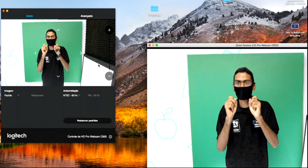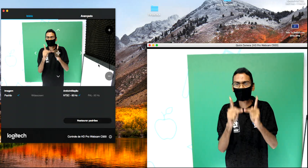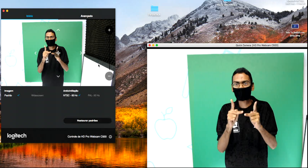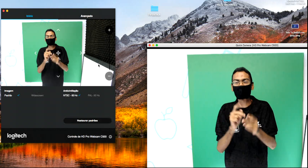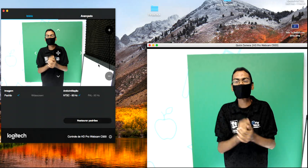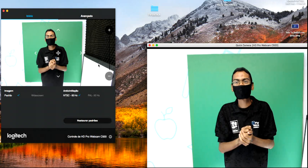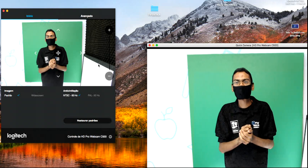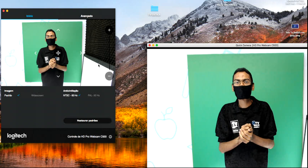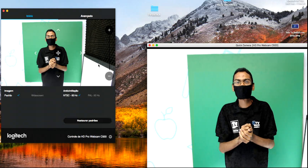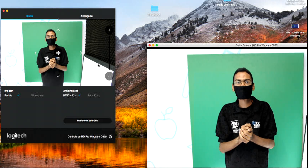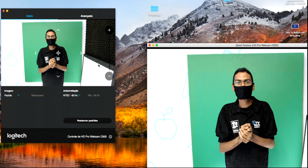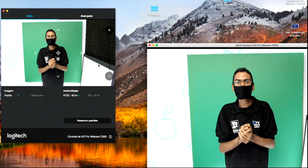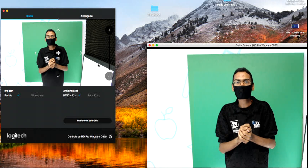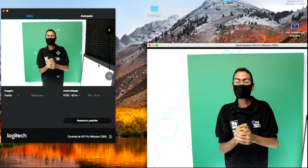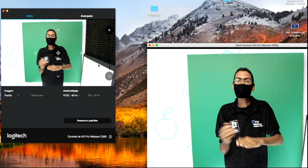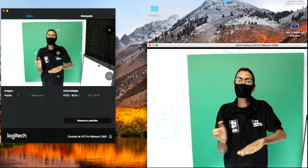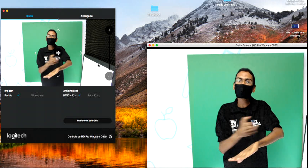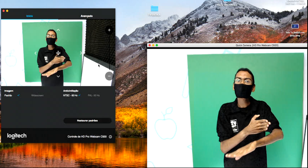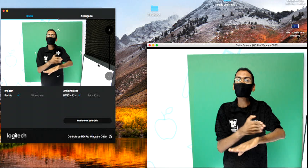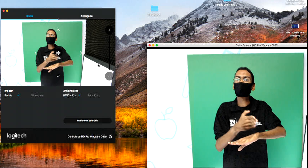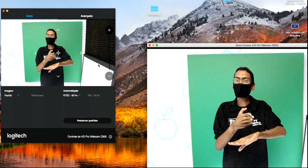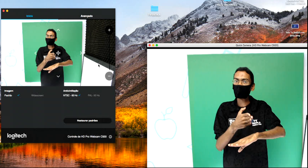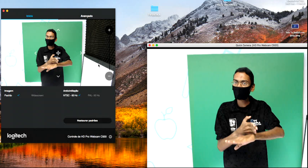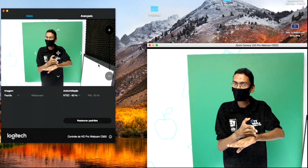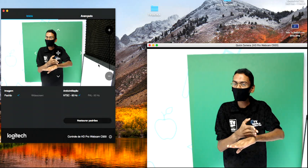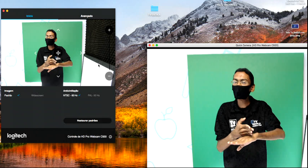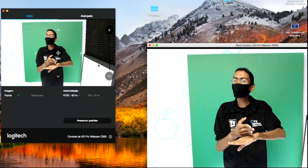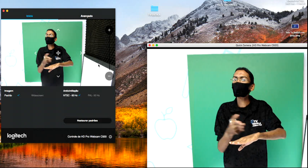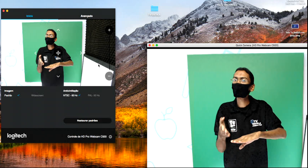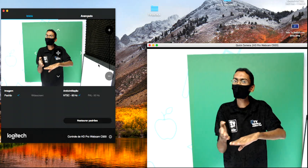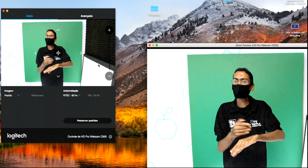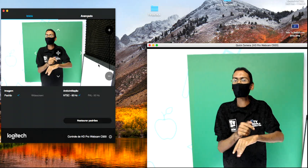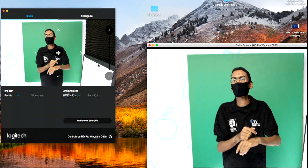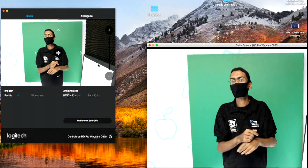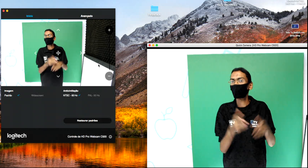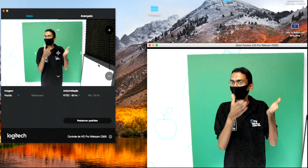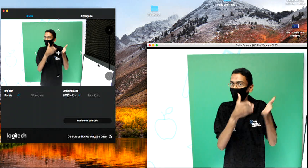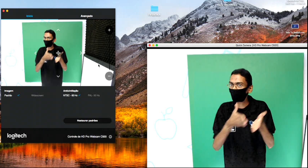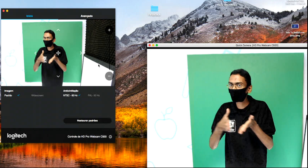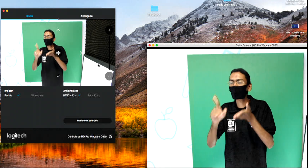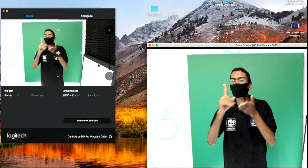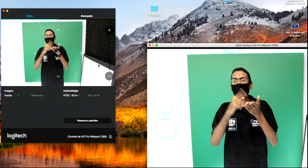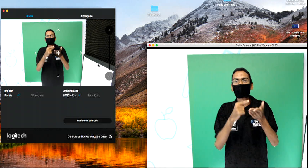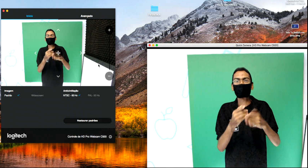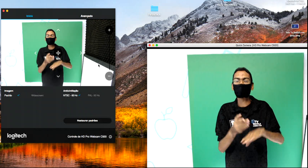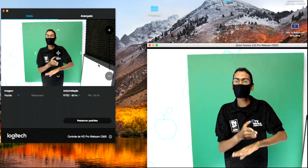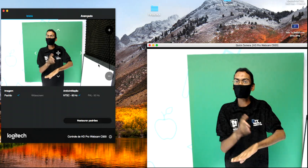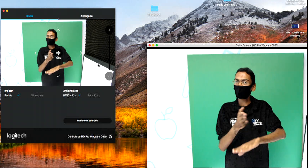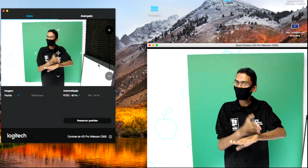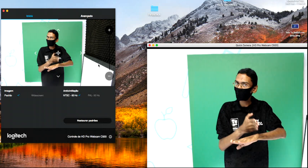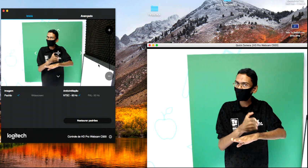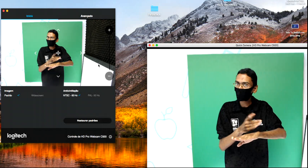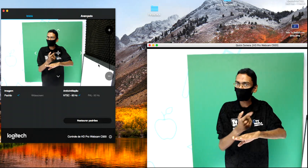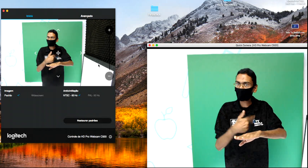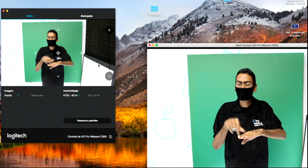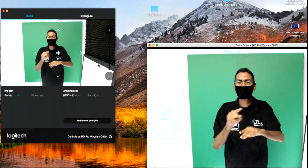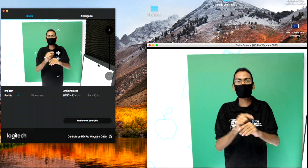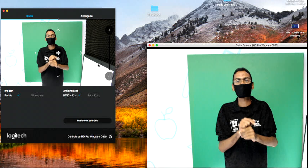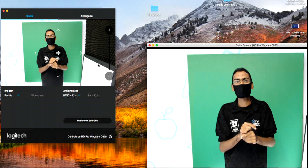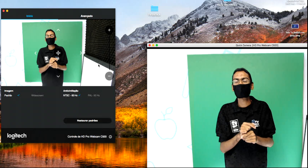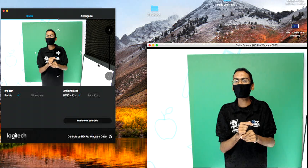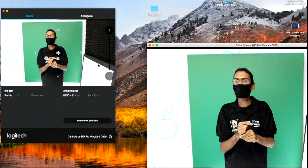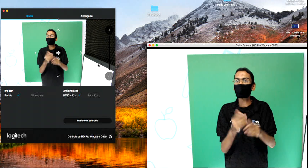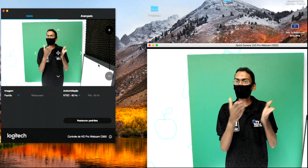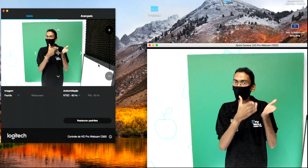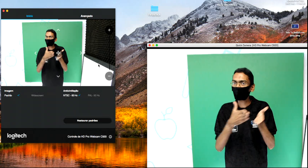Vamos para a Idade Moderna? É o período compreendido entre a Idade Média e a Idade Contemporânea. Foi nesse